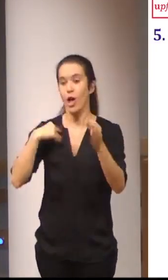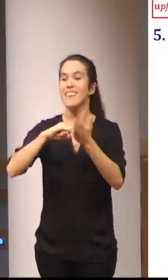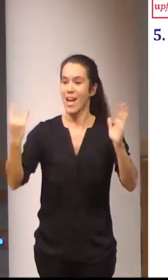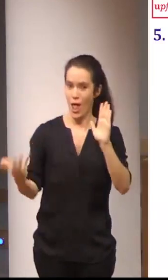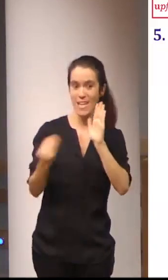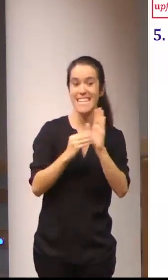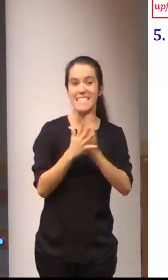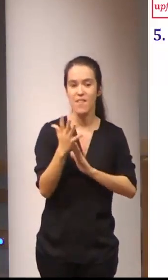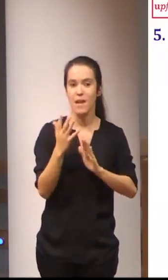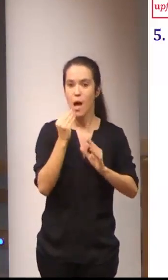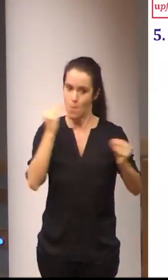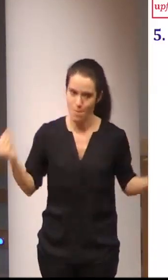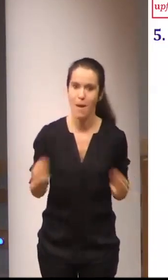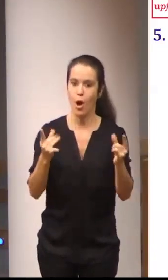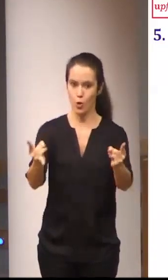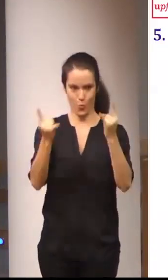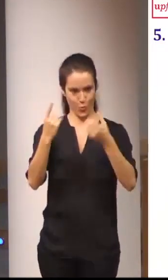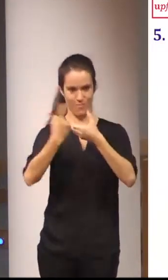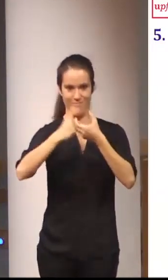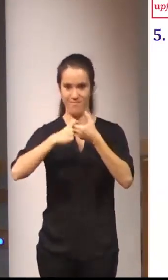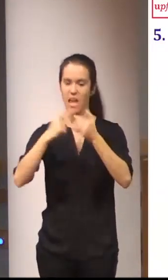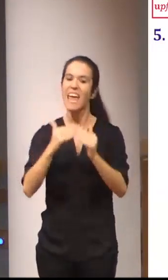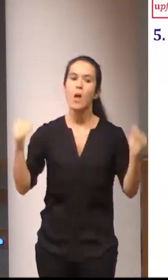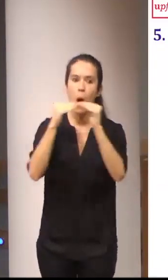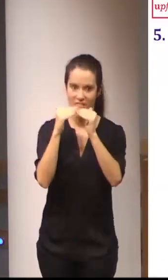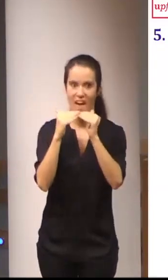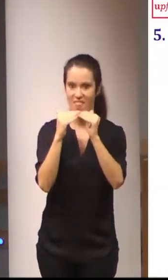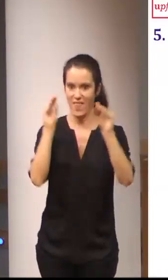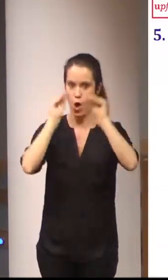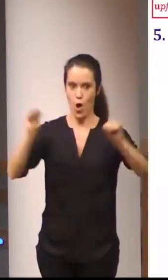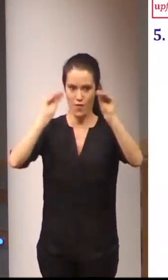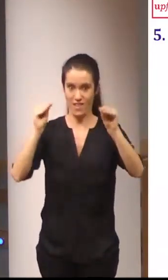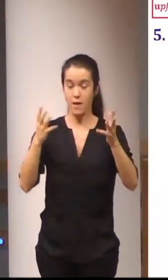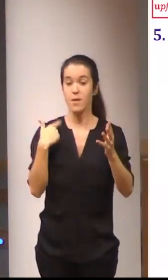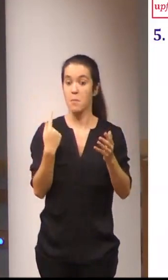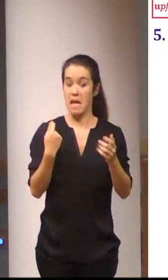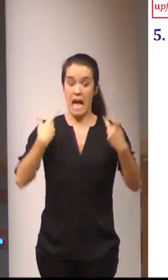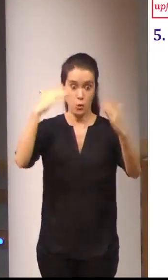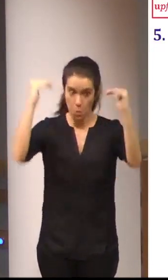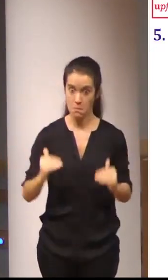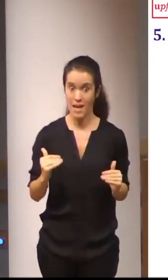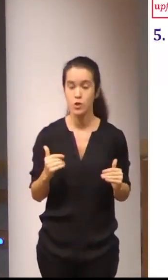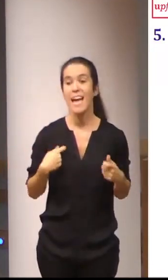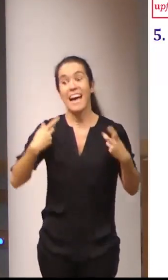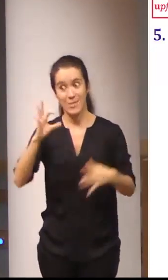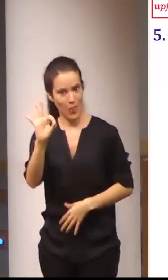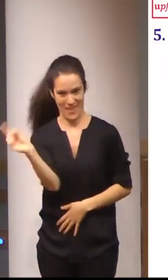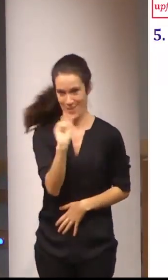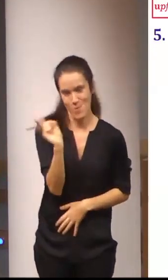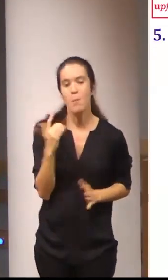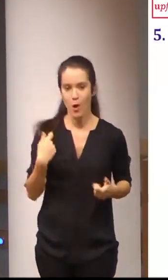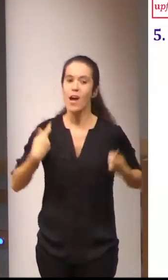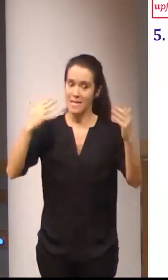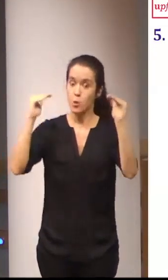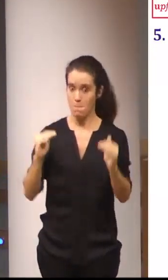incrementa mejora la captación la equidad en la oferta formativa reduce costes no a coste cero pero reduce costes